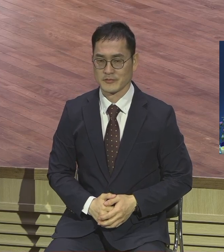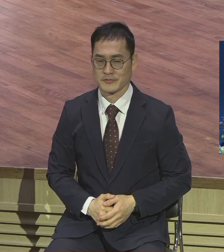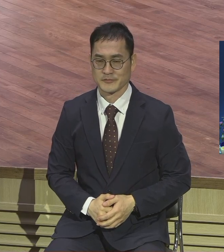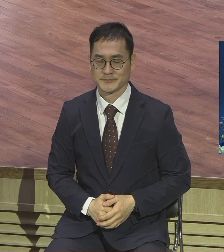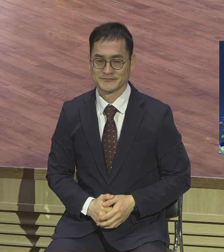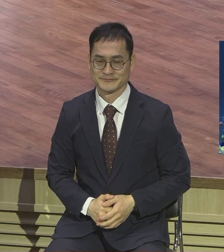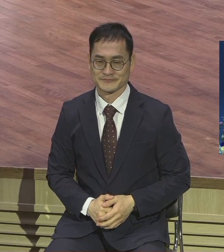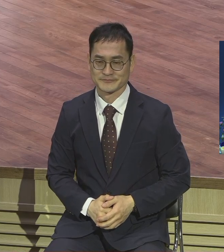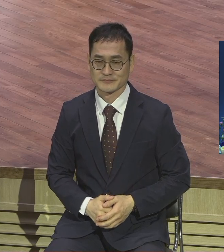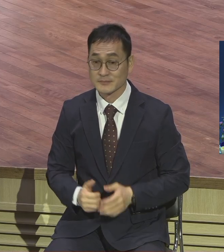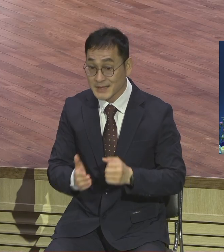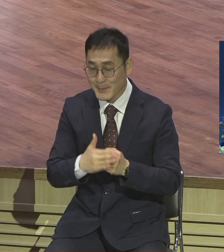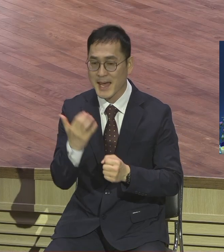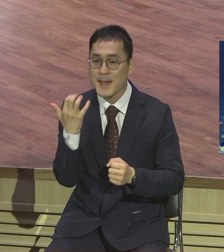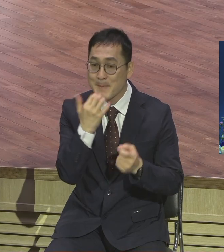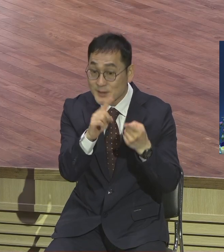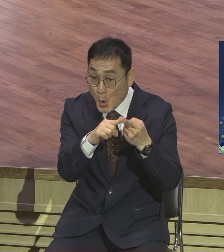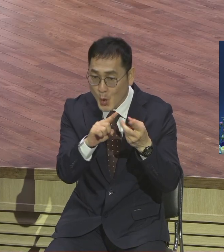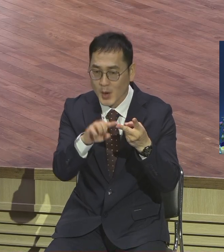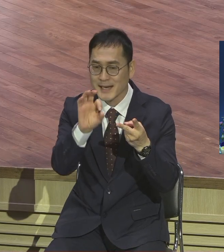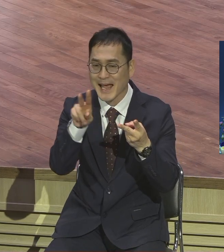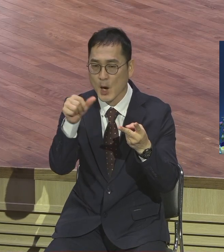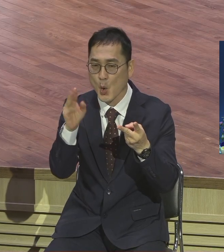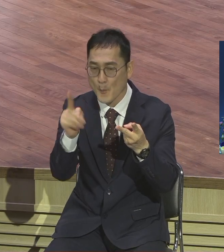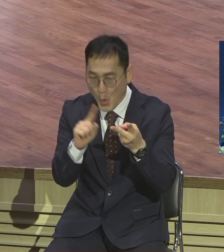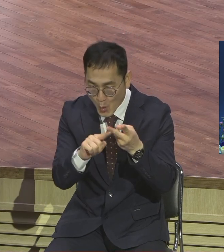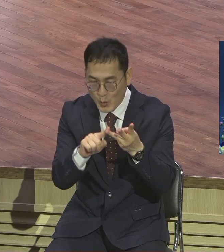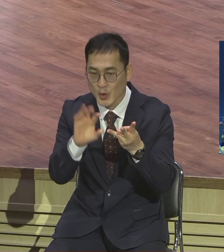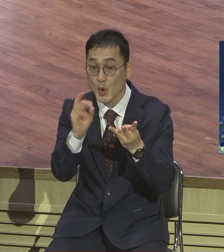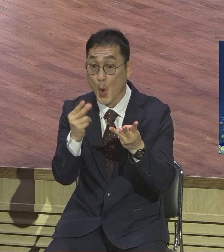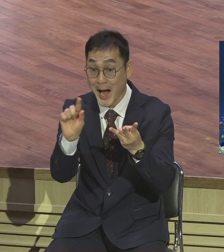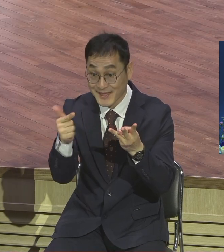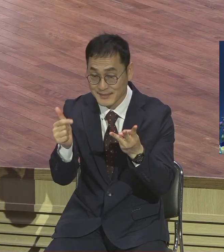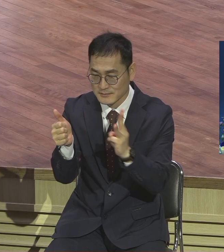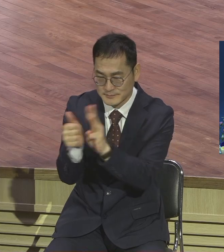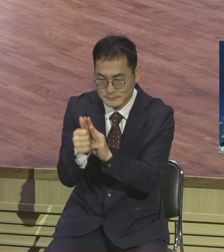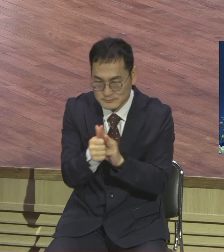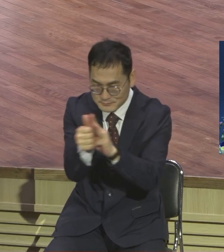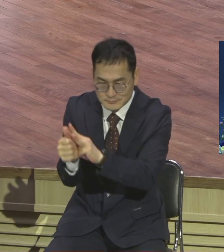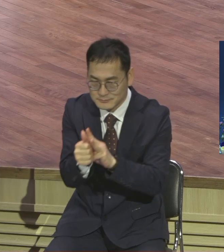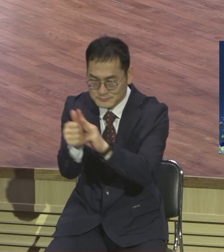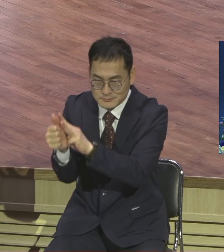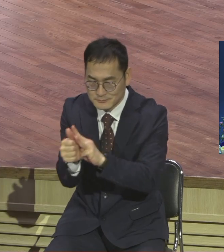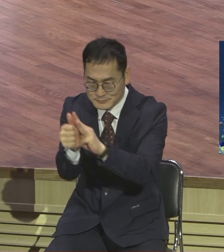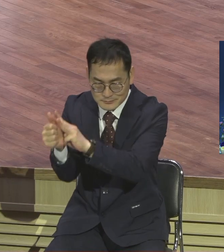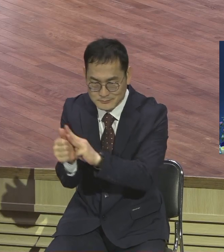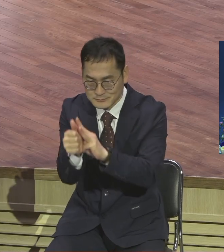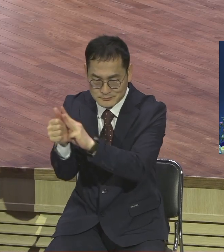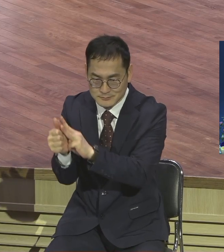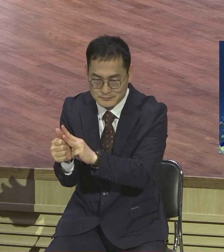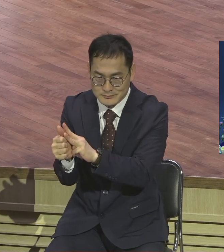야구부 요한 이거 한 세터같이 마치 한 세터와 같이 예수님과 딱 붙어서 함께 했어요